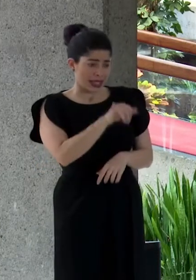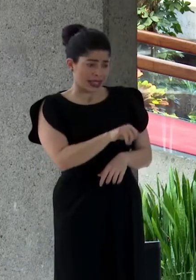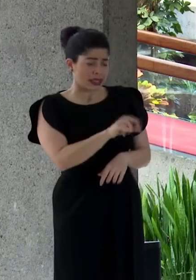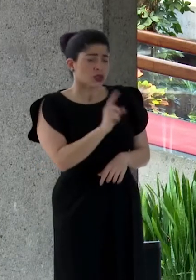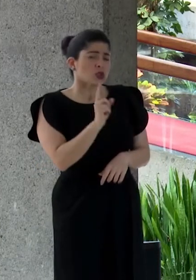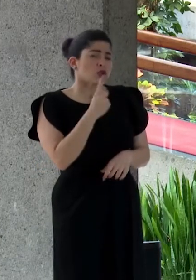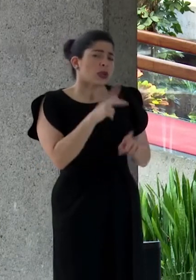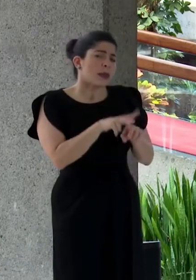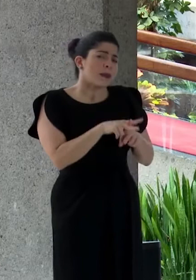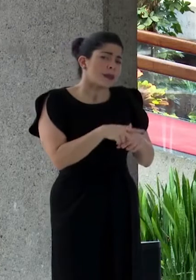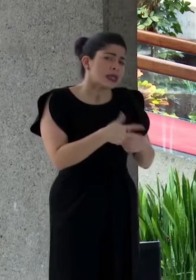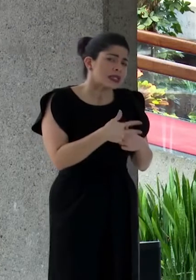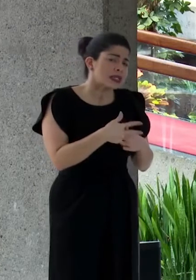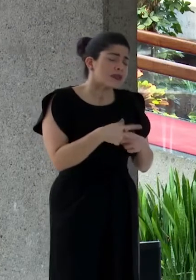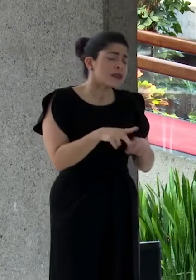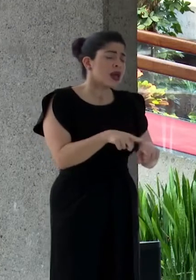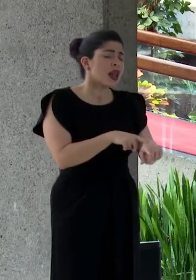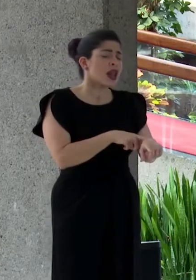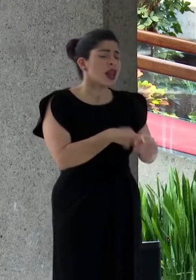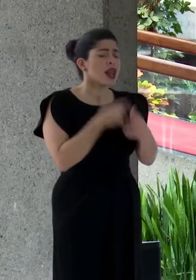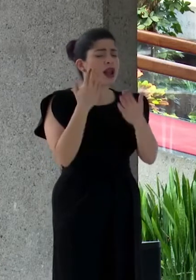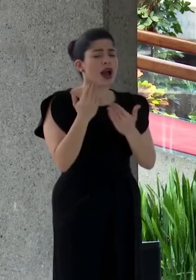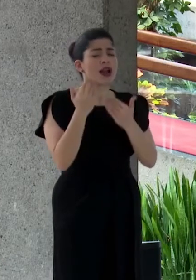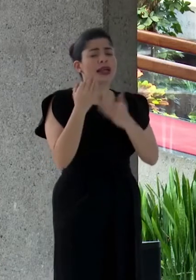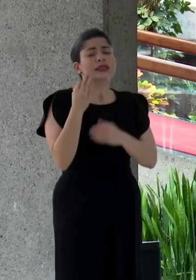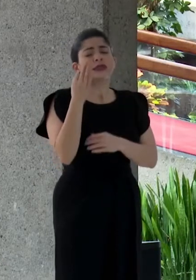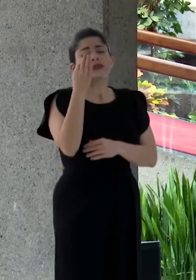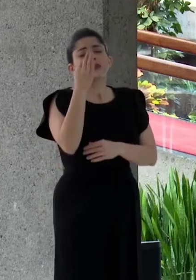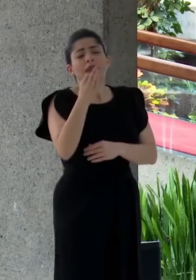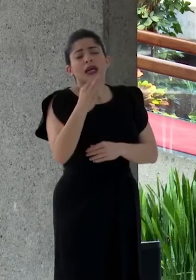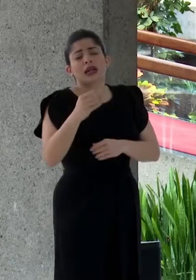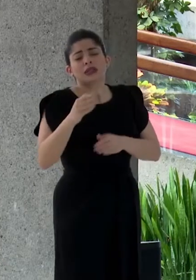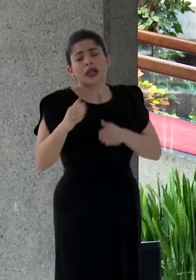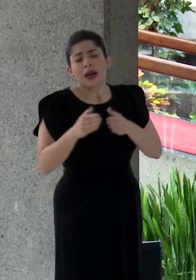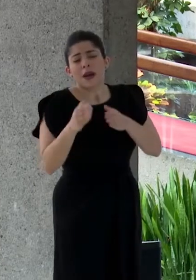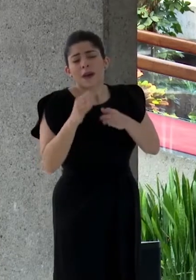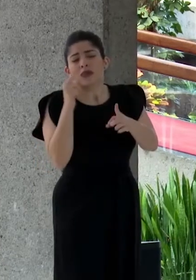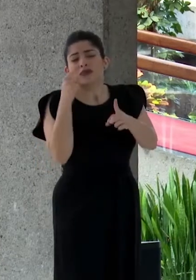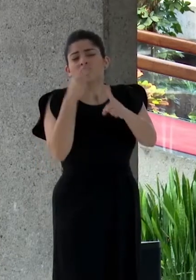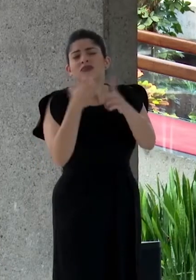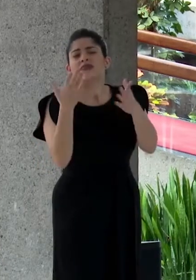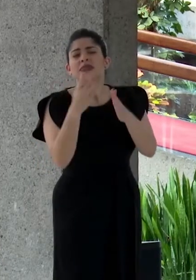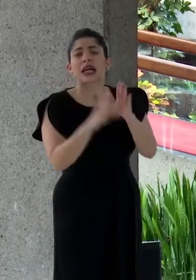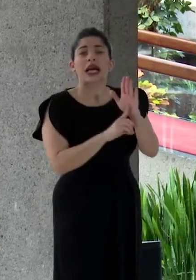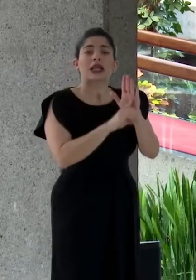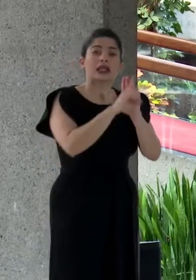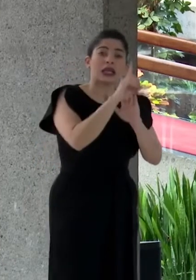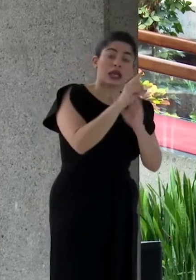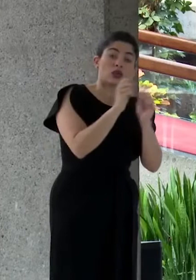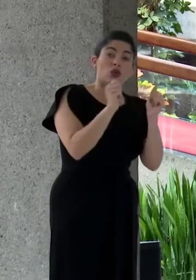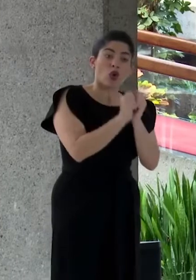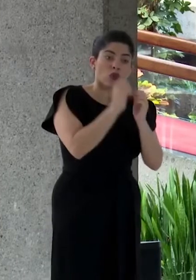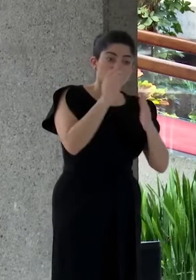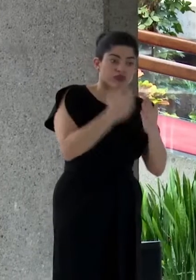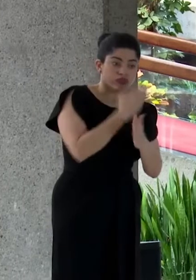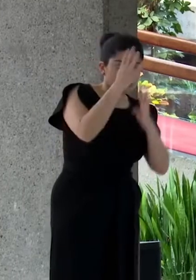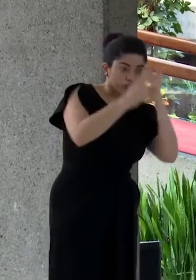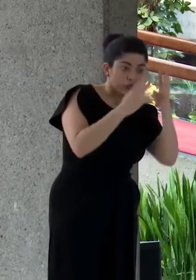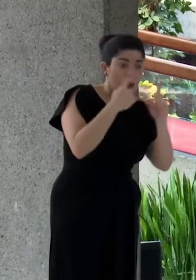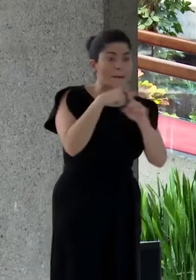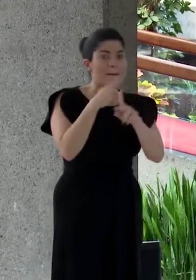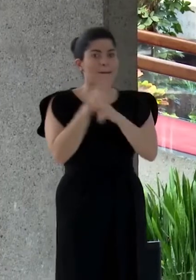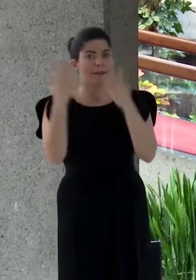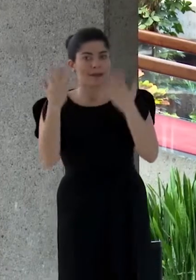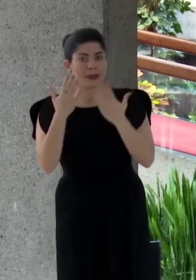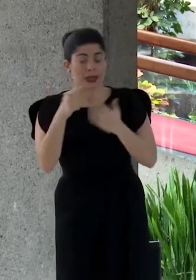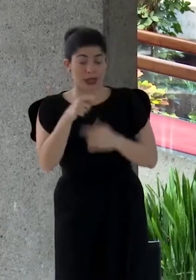comienzo de una larga y esperanzadora travesía hacia un desarrollo con innovación y sostenibilidad. No solo